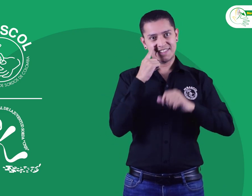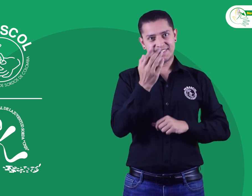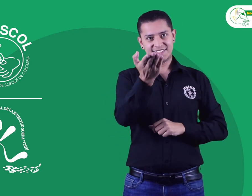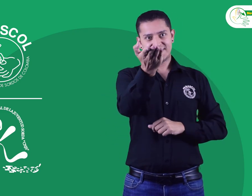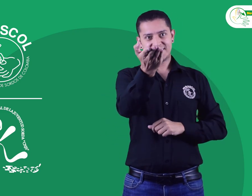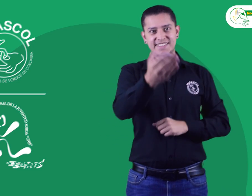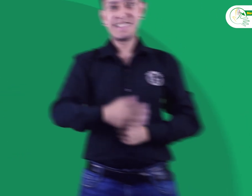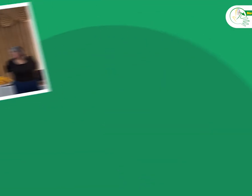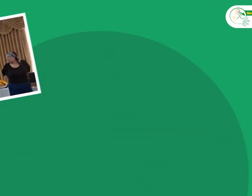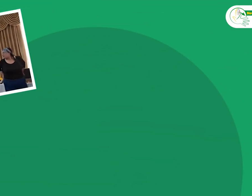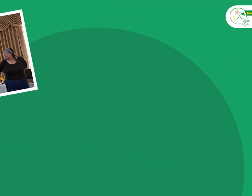días.